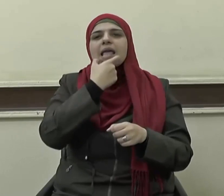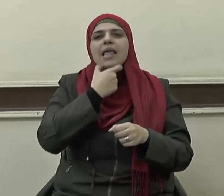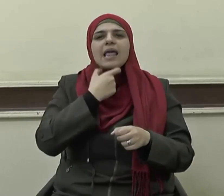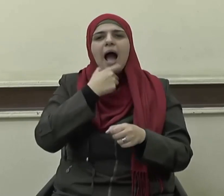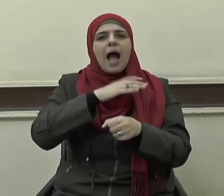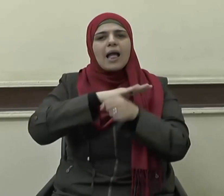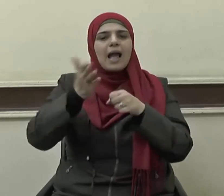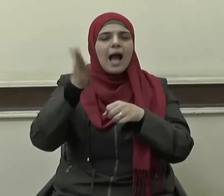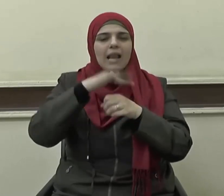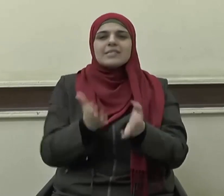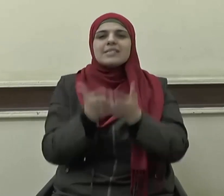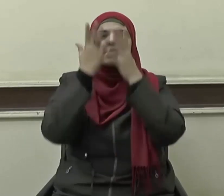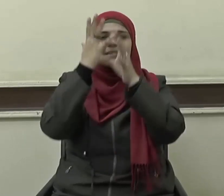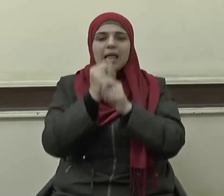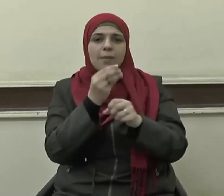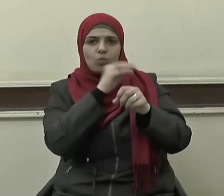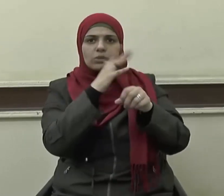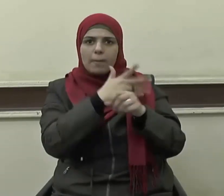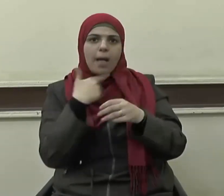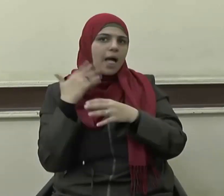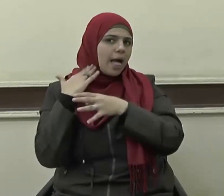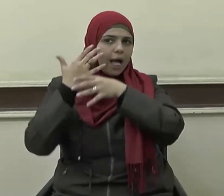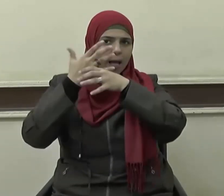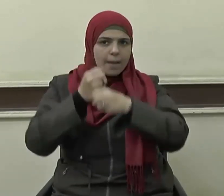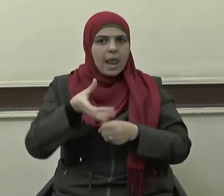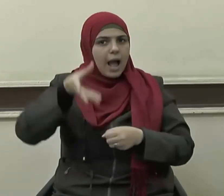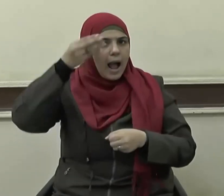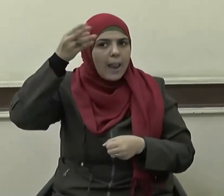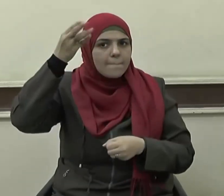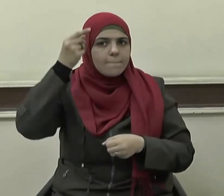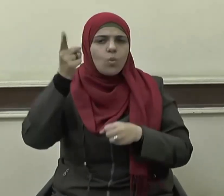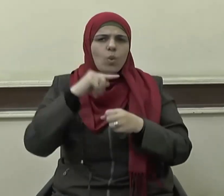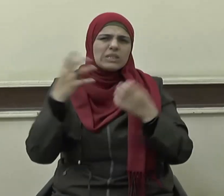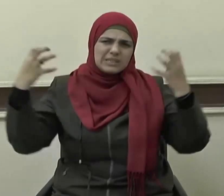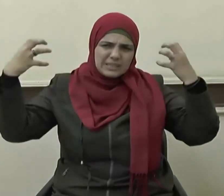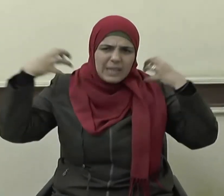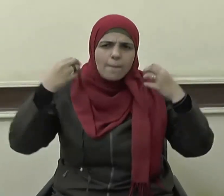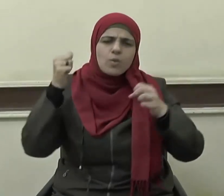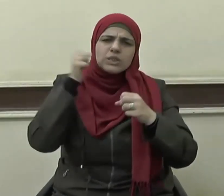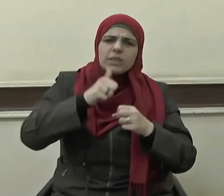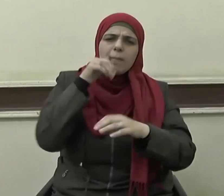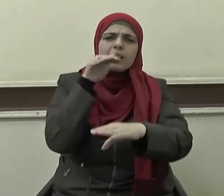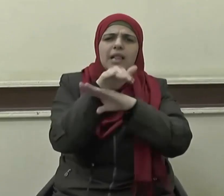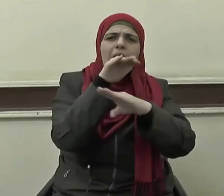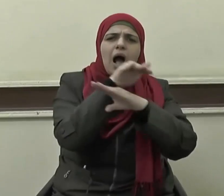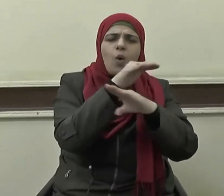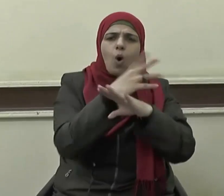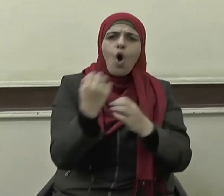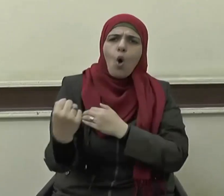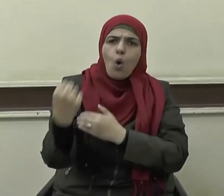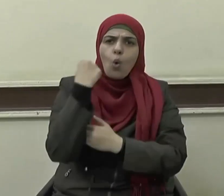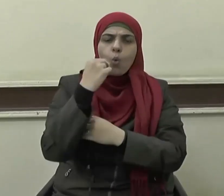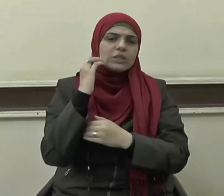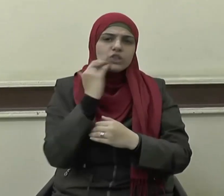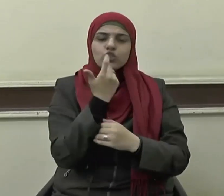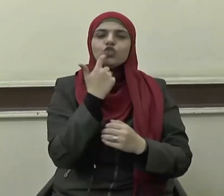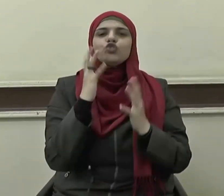ليقوم بأمانة العلم وتحمل عبء الدعوة في قوة وعزم الشباب قال